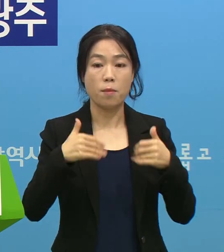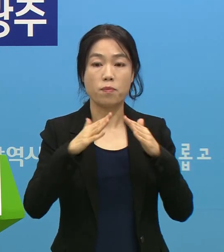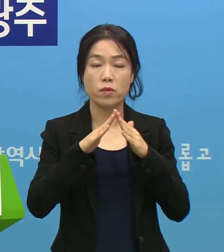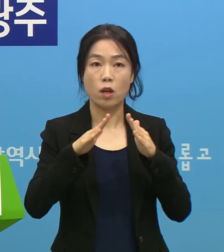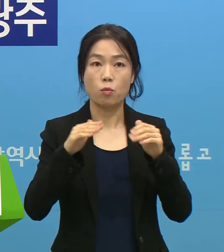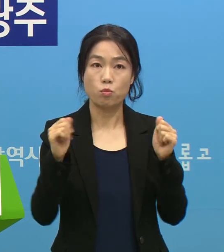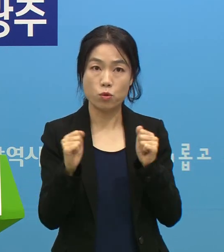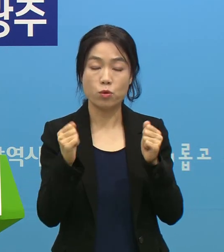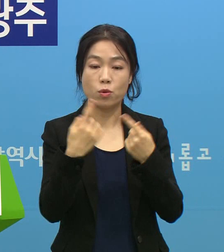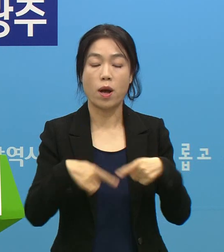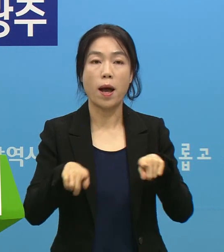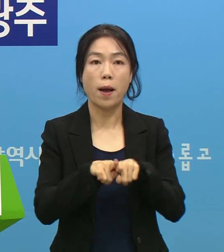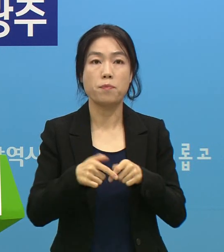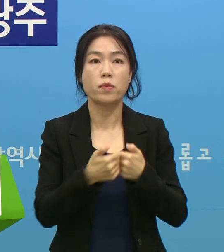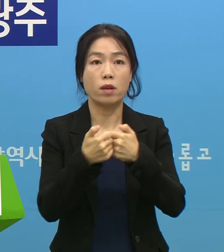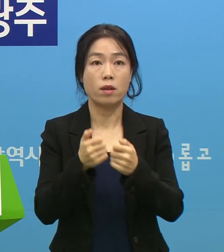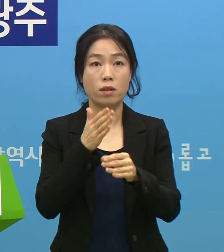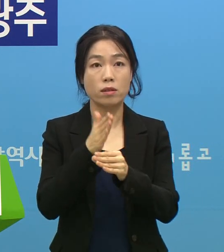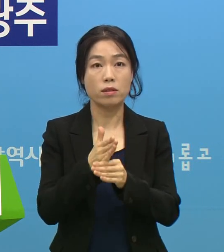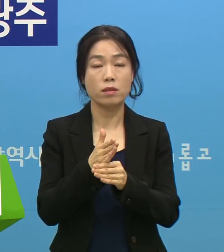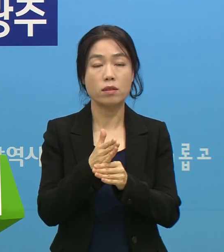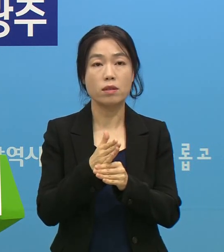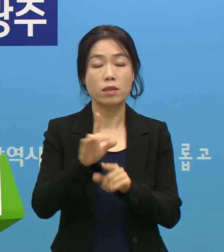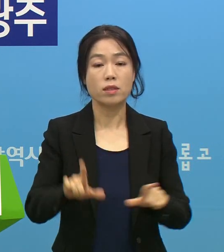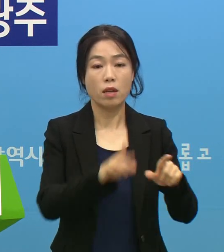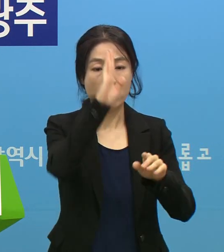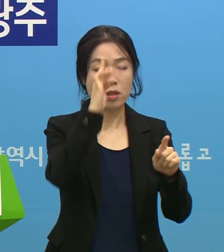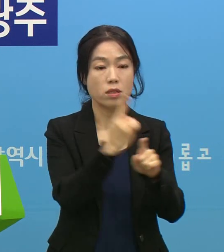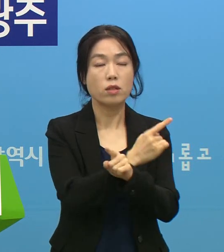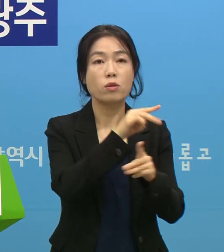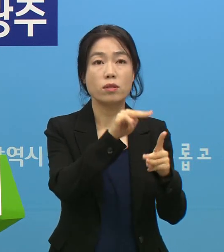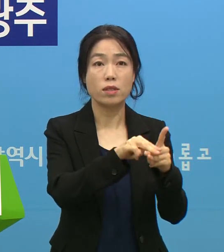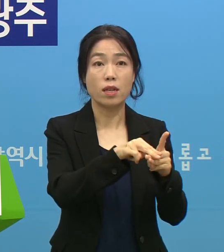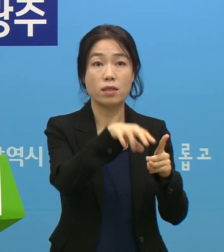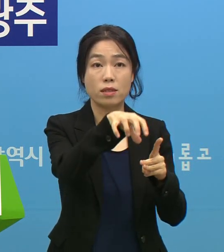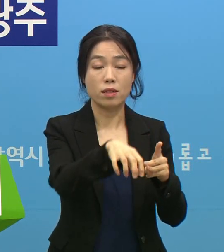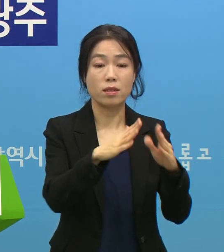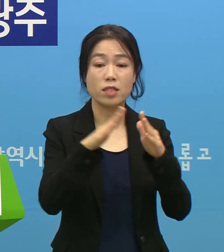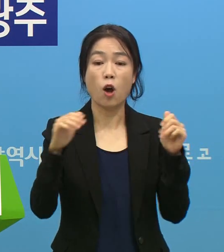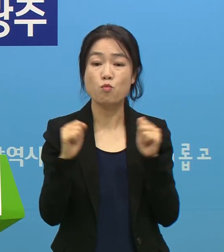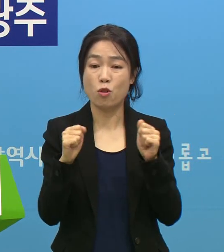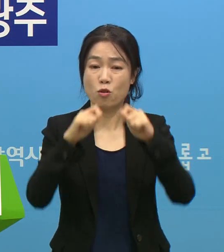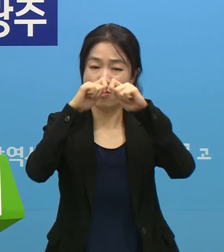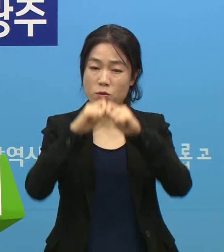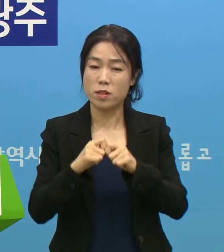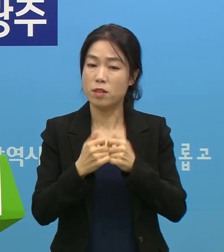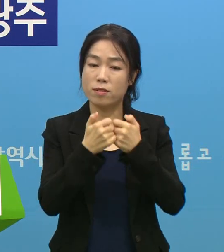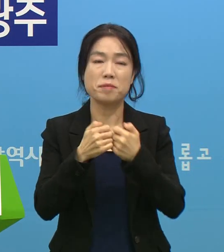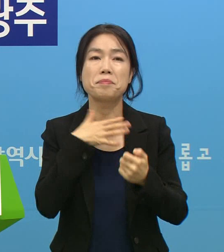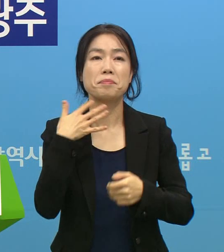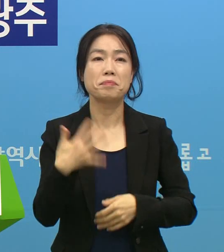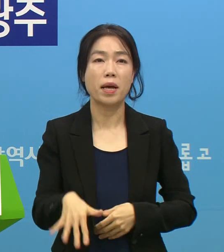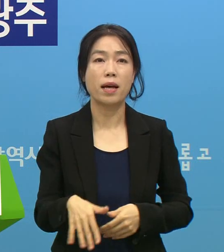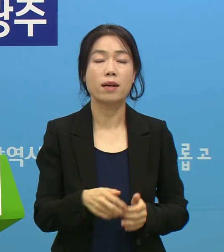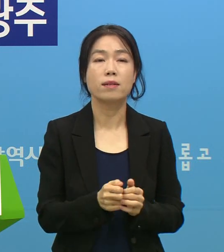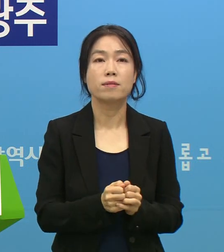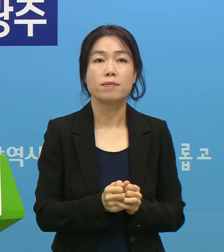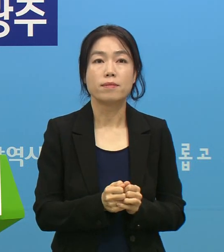전라북도하고 함께 논의를 하고 있는데 생활치료센터는 전라북도하고는 구체적 논의를 한 바는 없습니다.